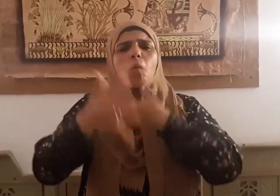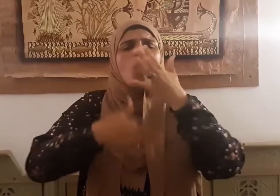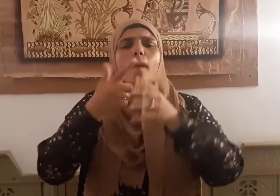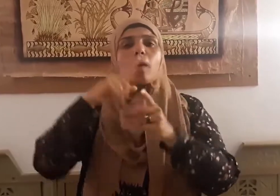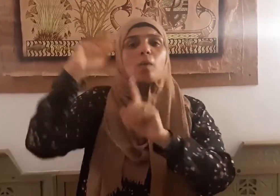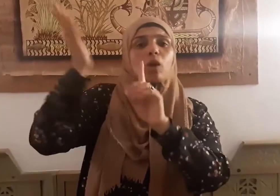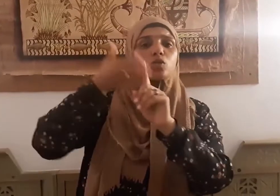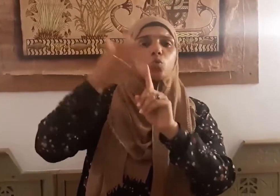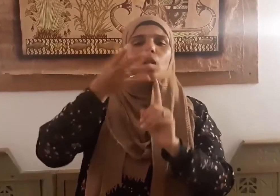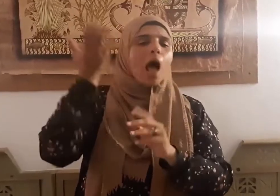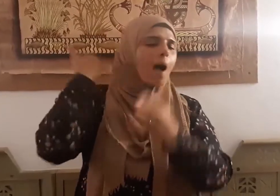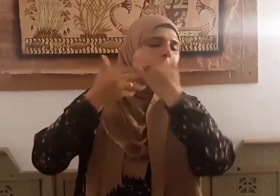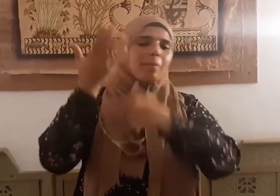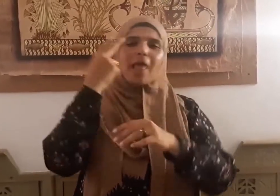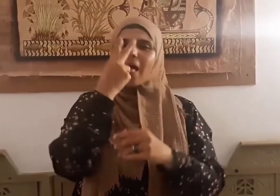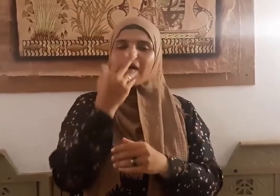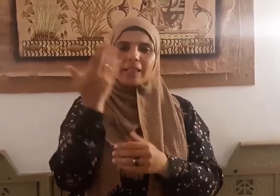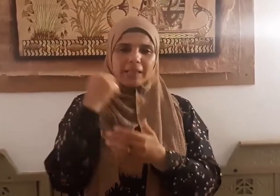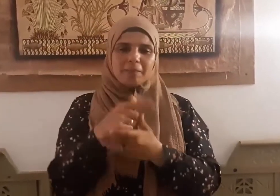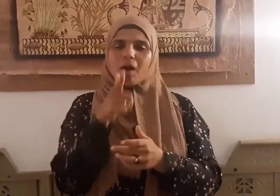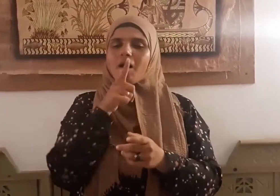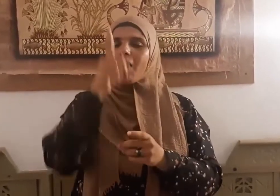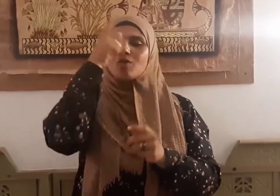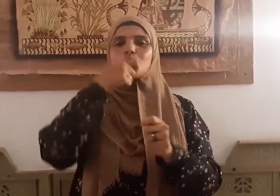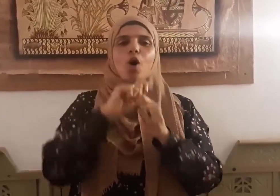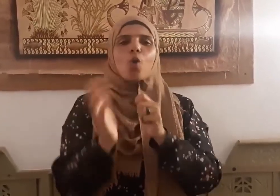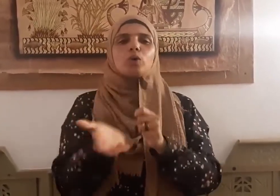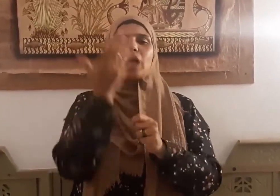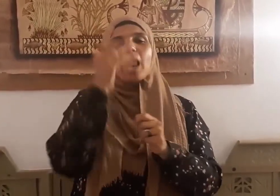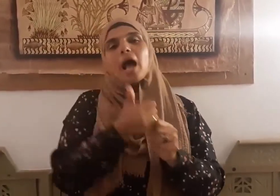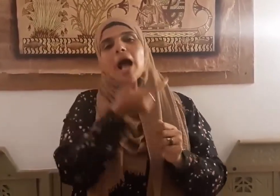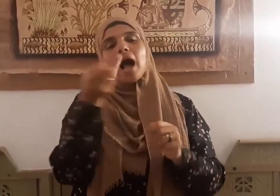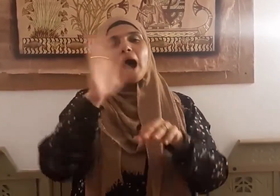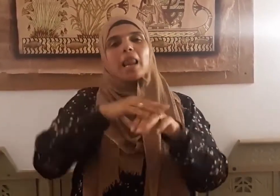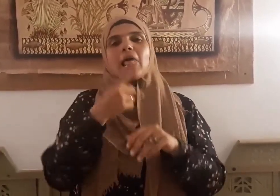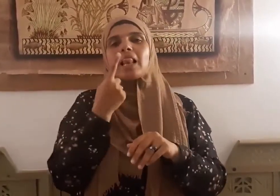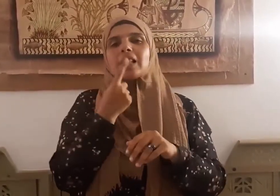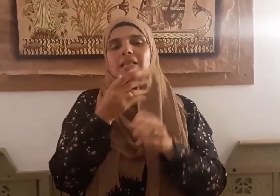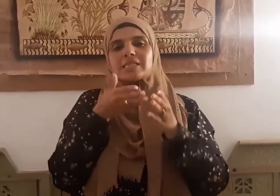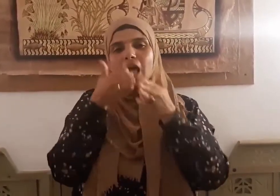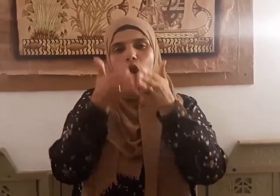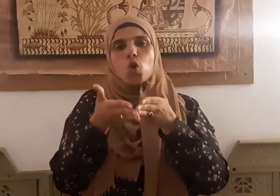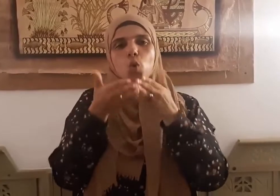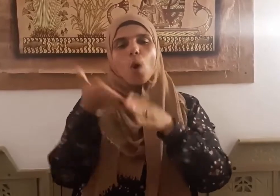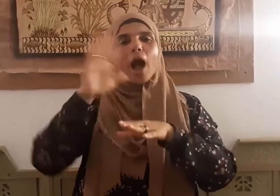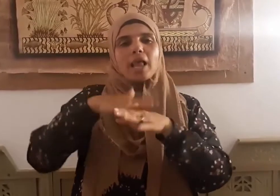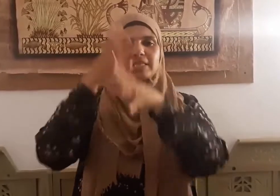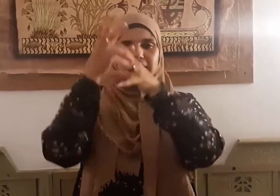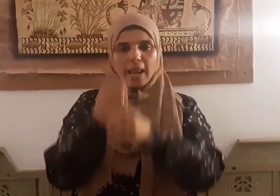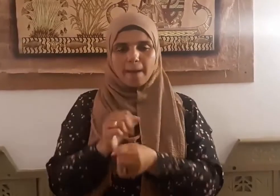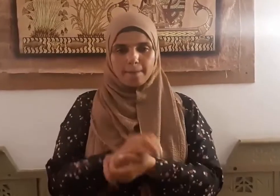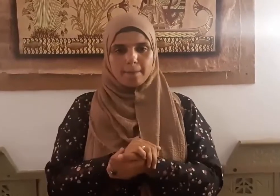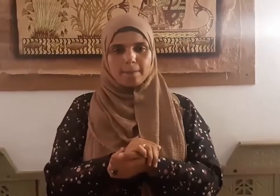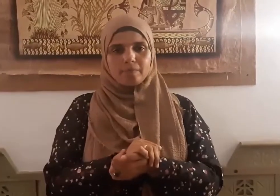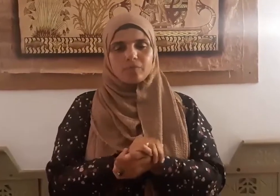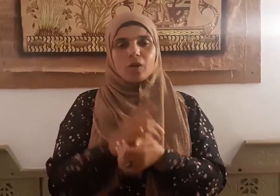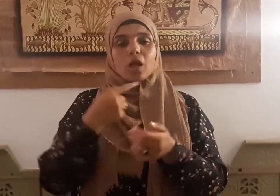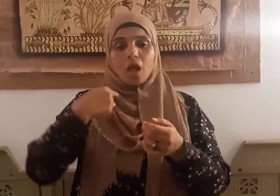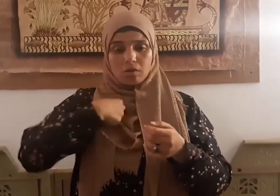الأمم السابقة قال تعالى على لسان نوح عليه السلام وإني كلما